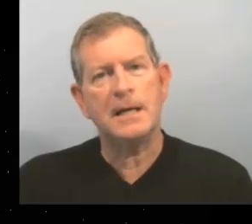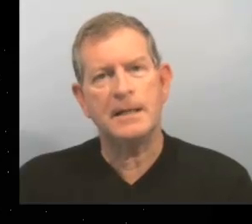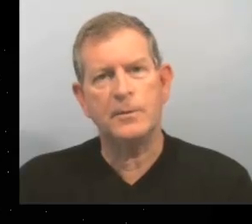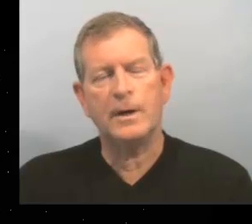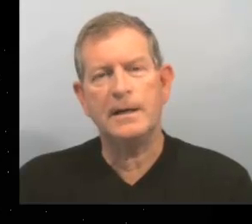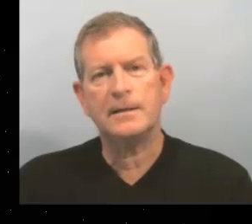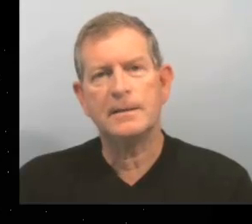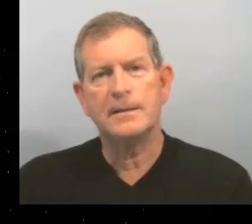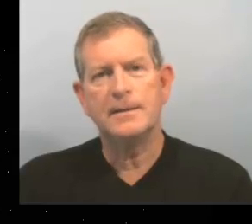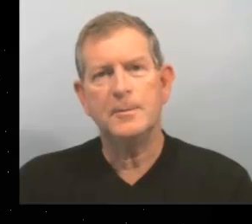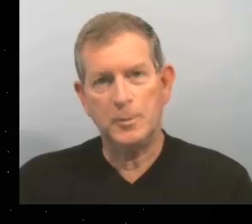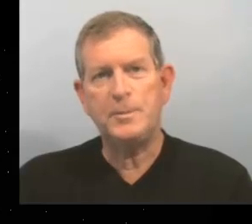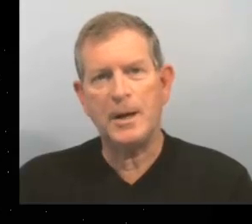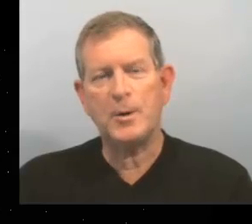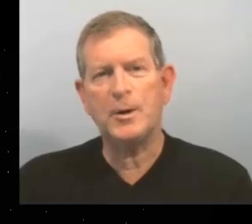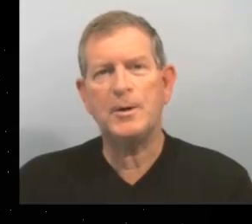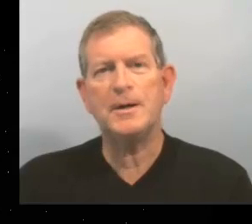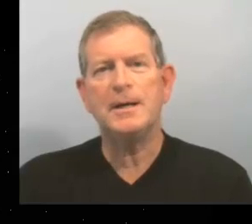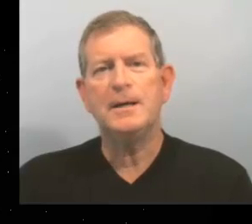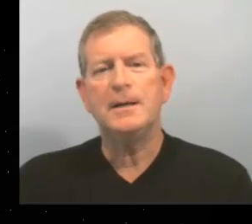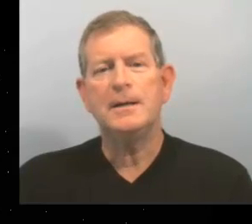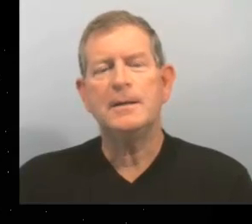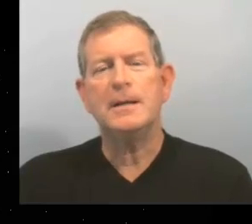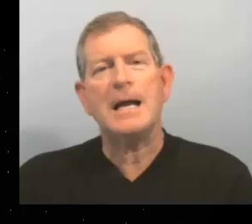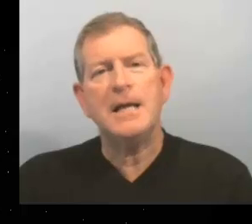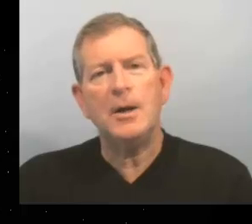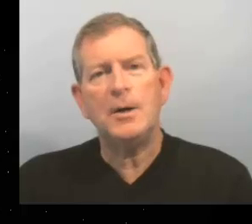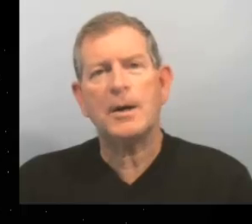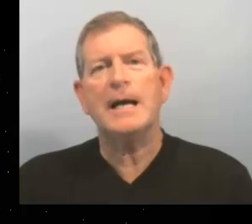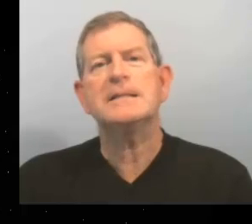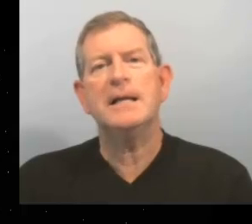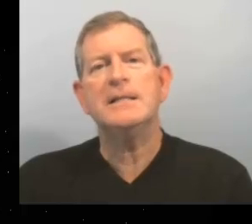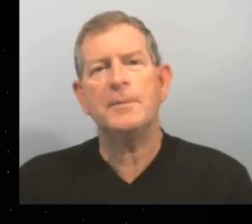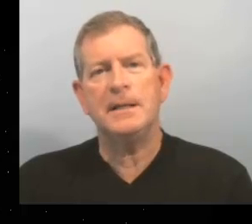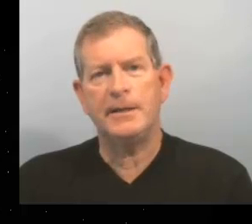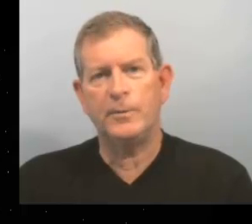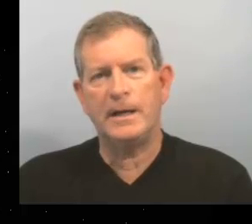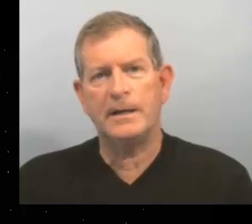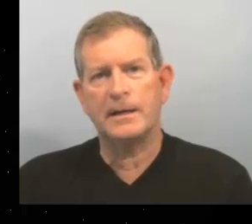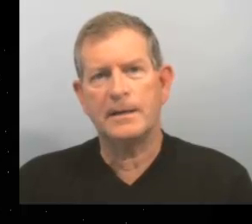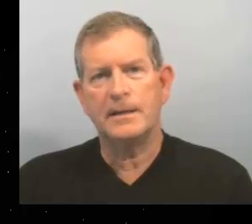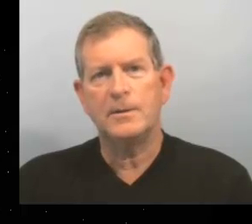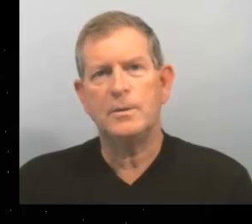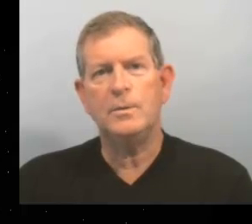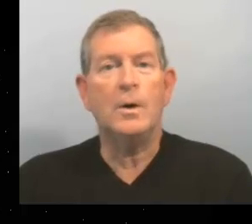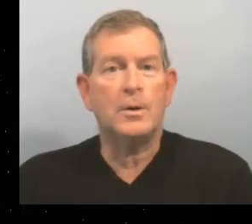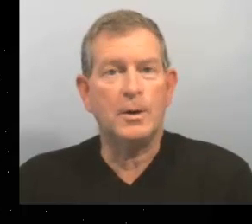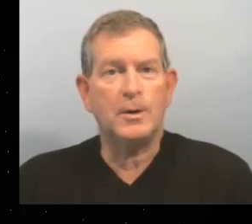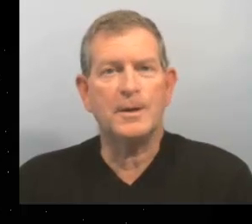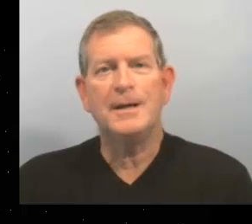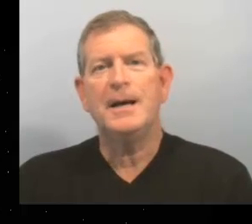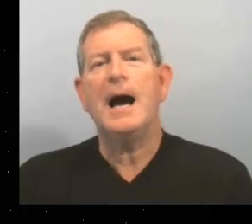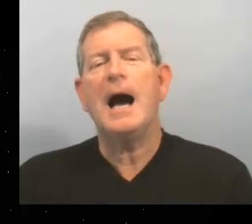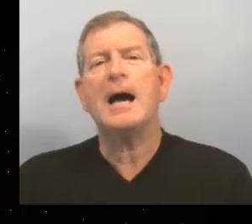termine-t-elle les devoirs ? Ou bien encore, à quelle heure est-ce qu'elle termine les devoirs ? Ou